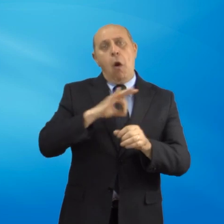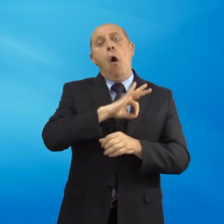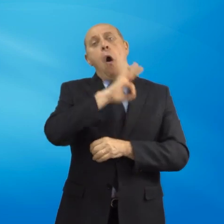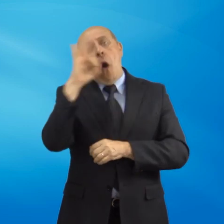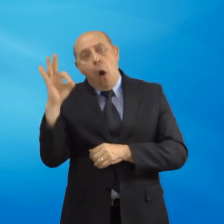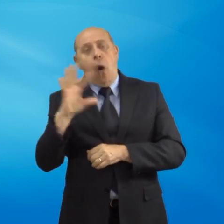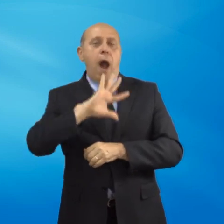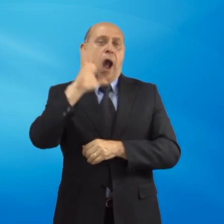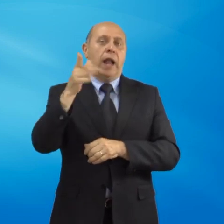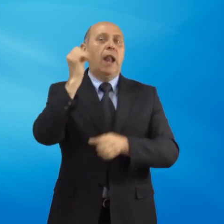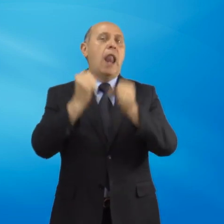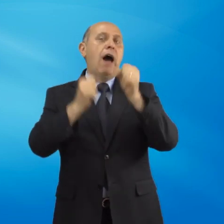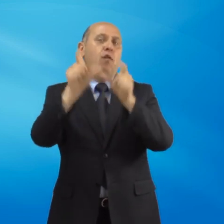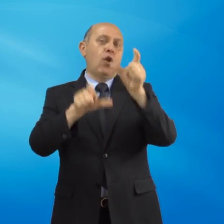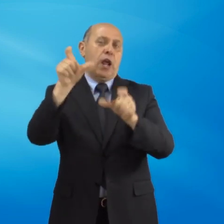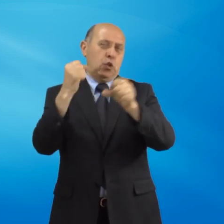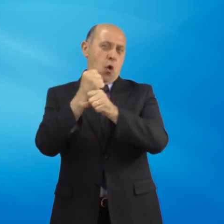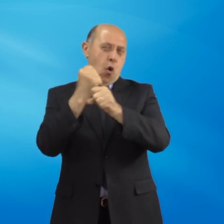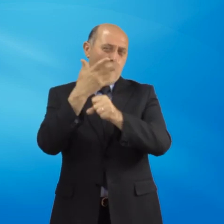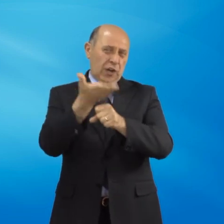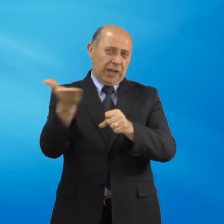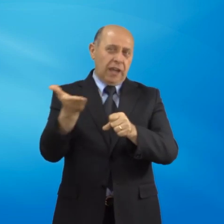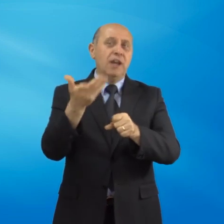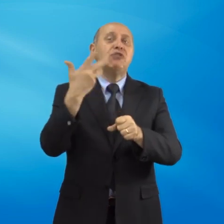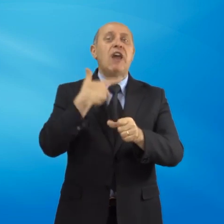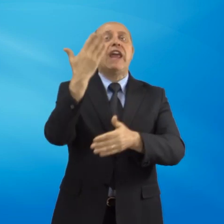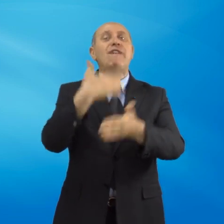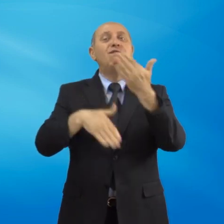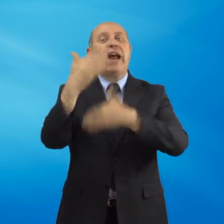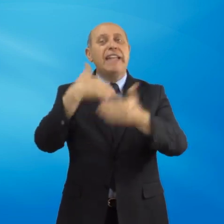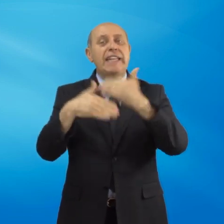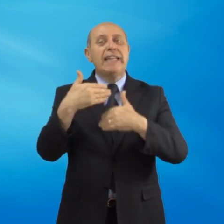riconosciuta uguale o superiore al 74%.